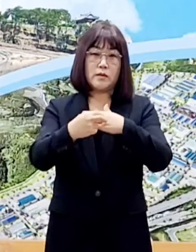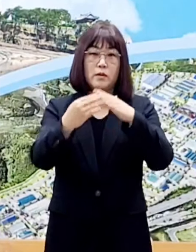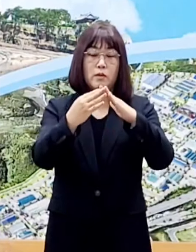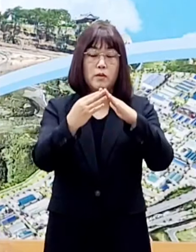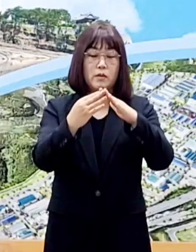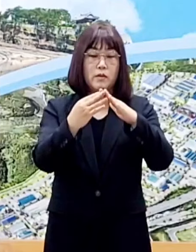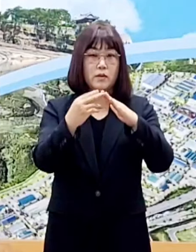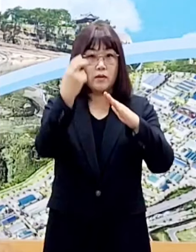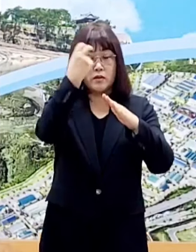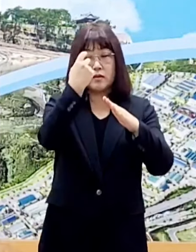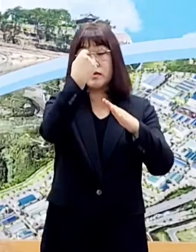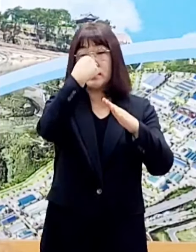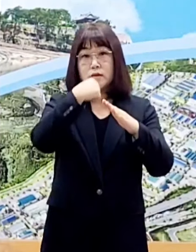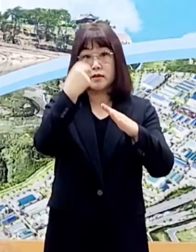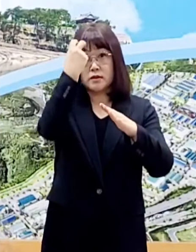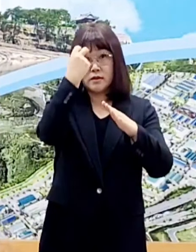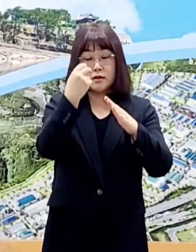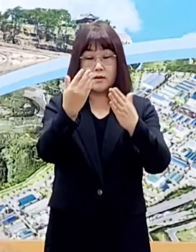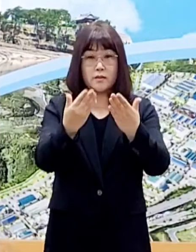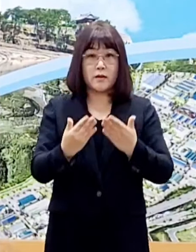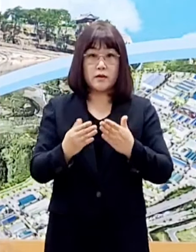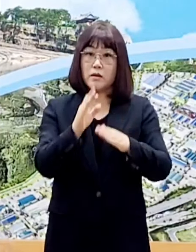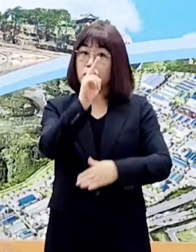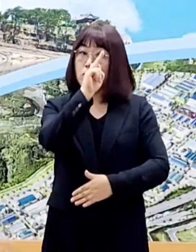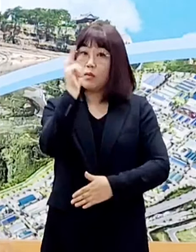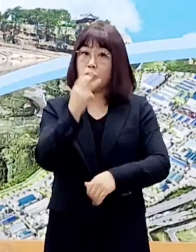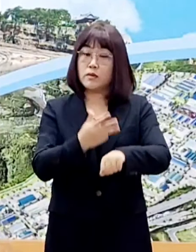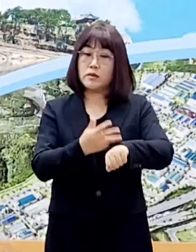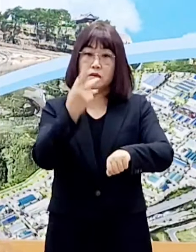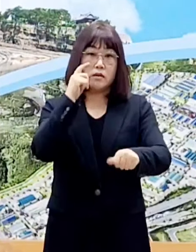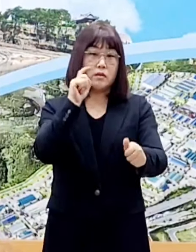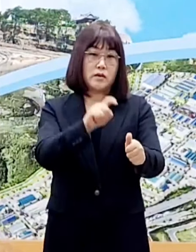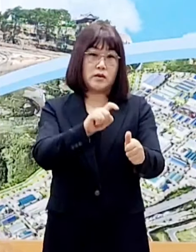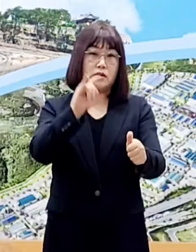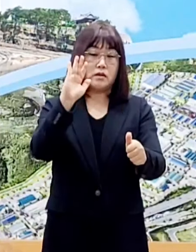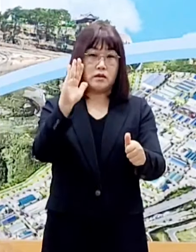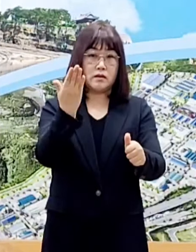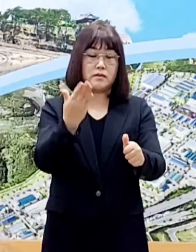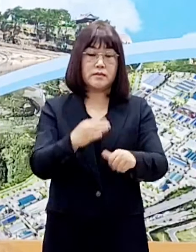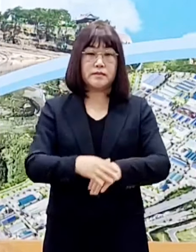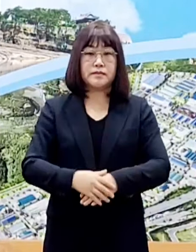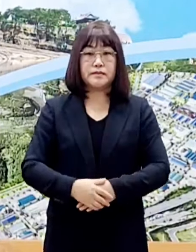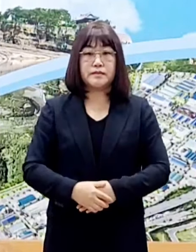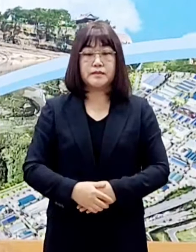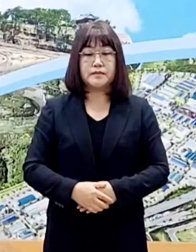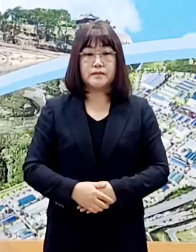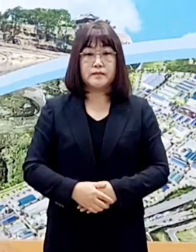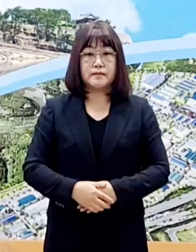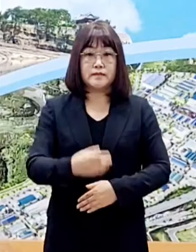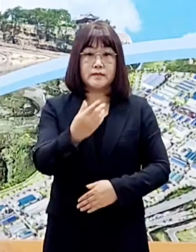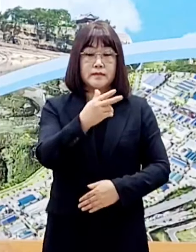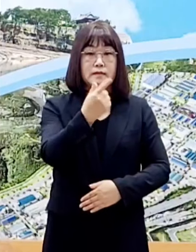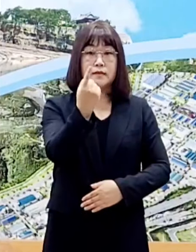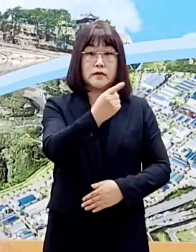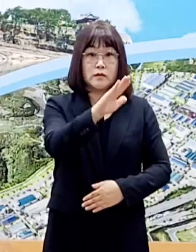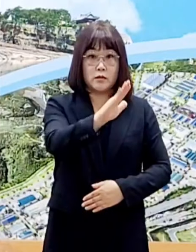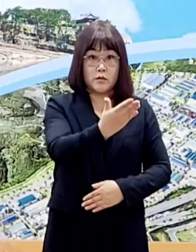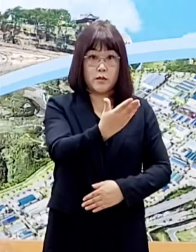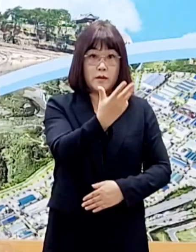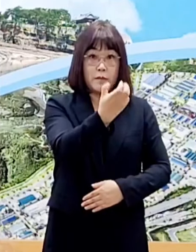선별진료소에서 검사 후 오후 8시경 양성 판정을 받았습니다. 진주